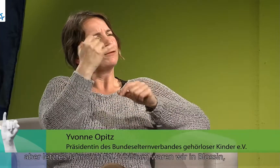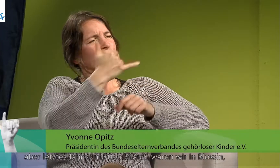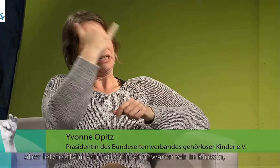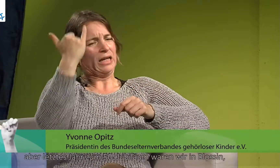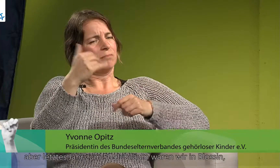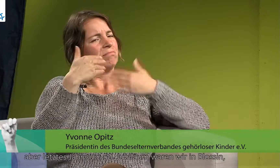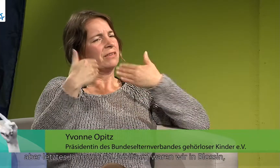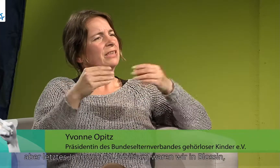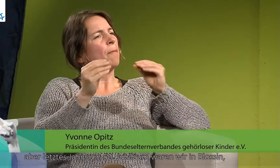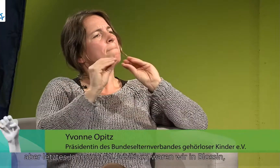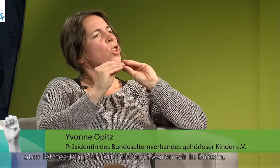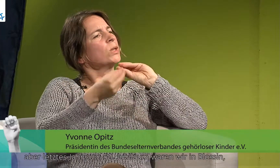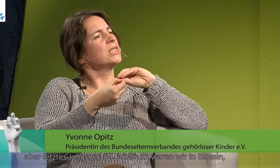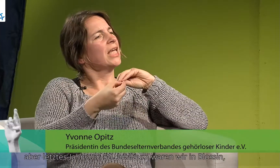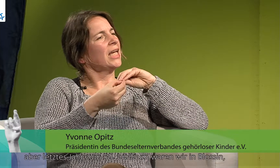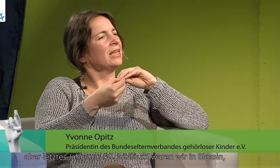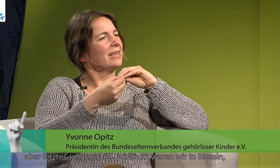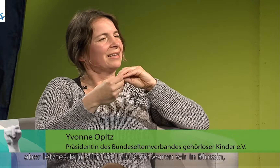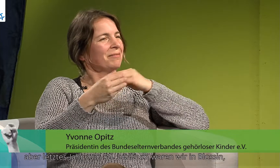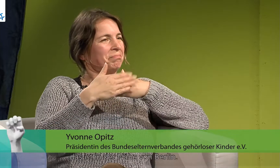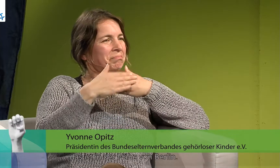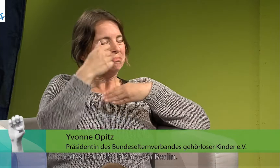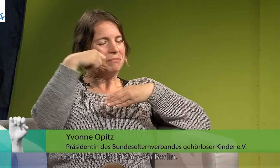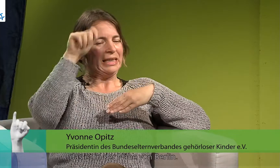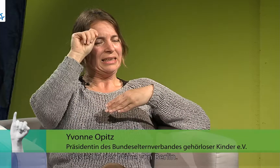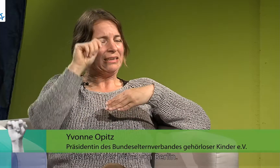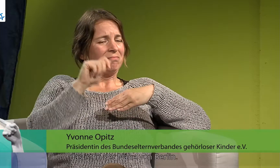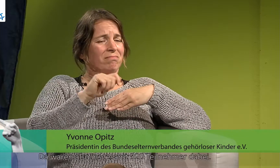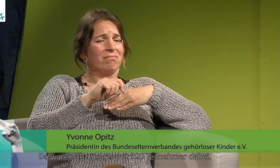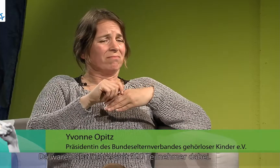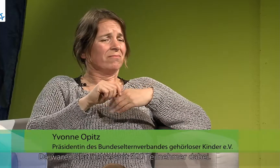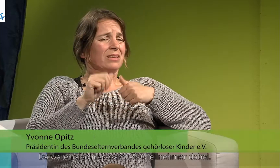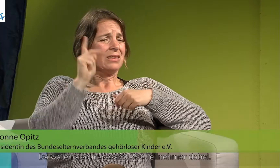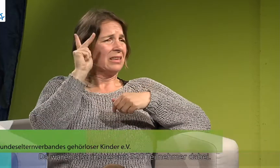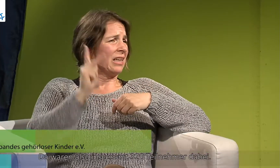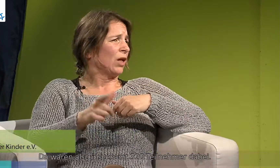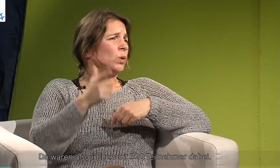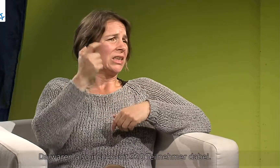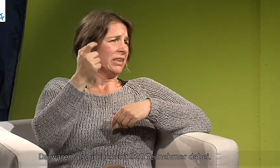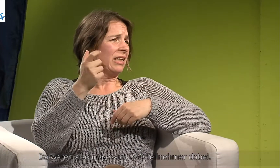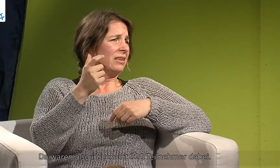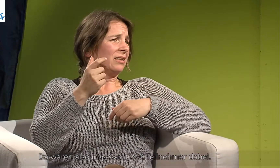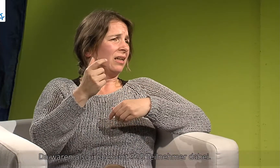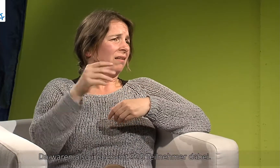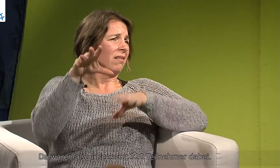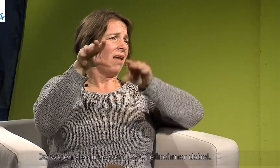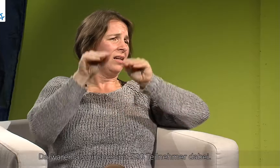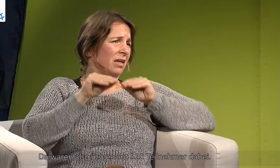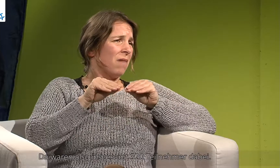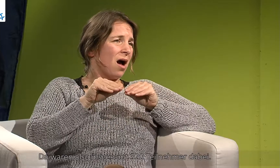zum 50. Jubiläum waren wir in Blossin, das ist in der Nähe von Berlin. Und das waren insgesamt 320 Teilnehmer